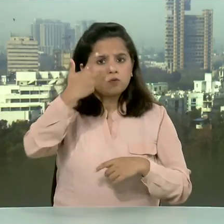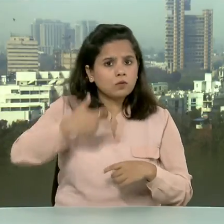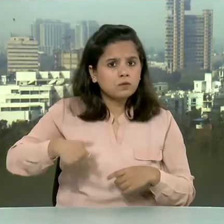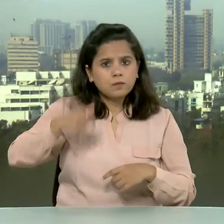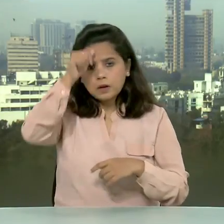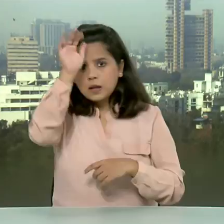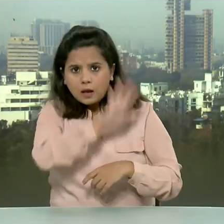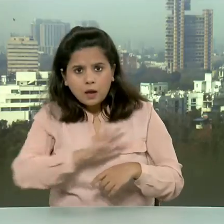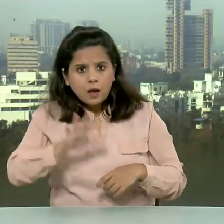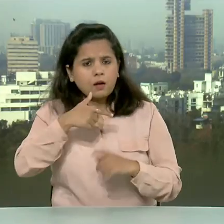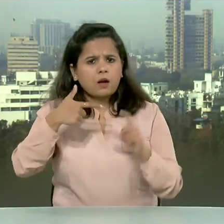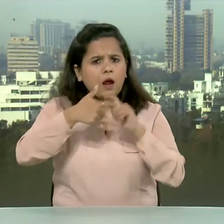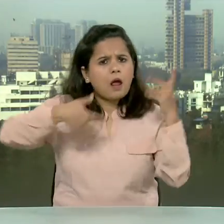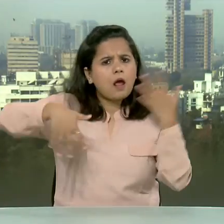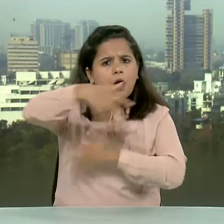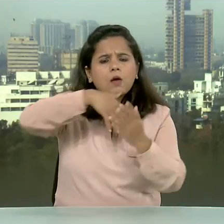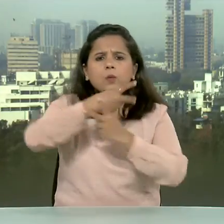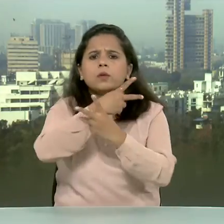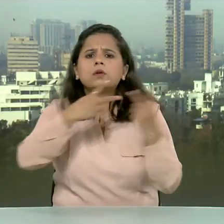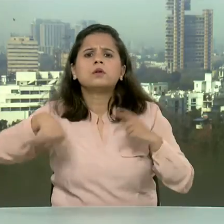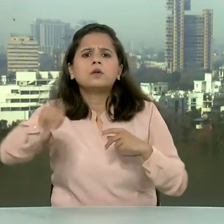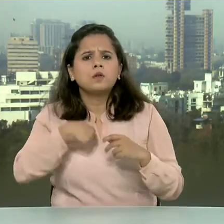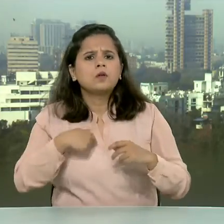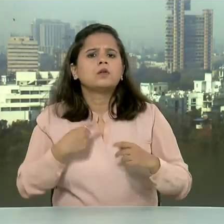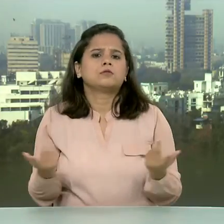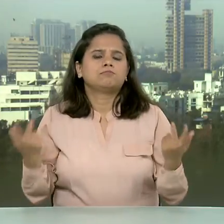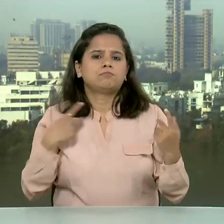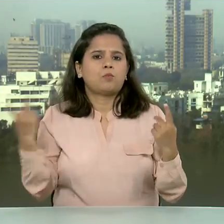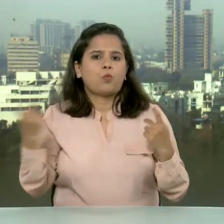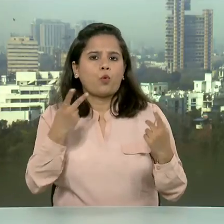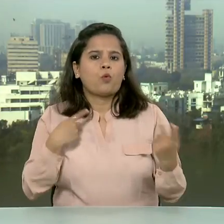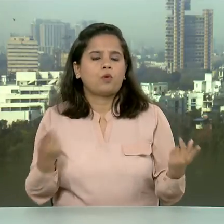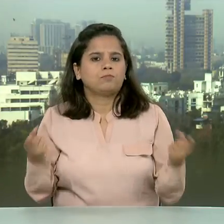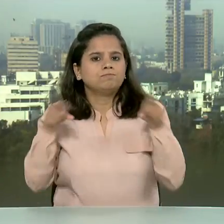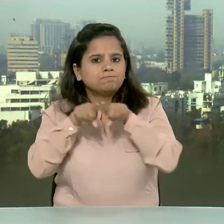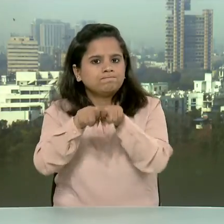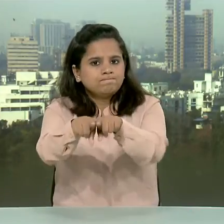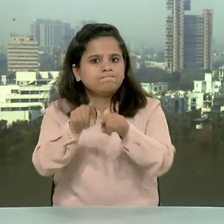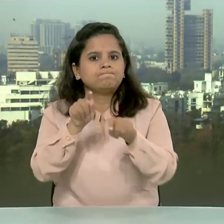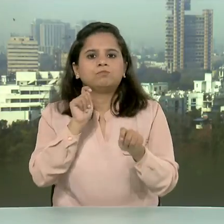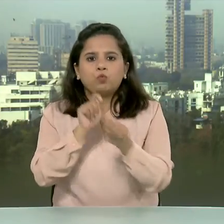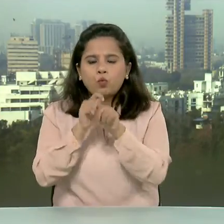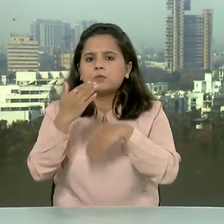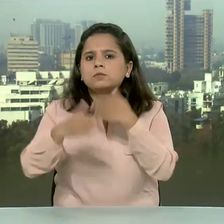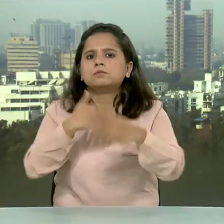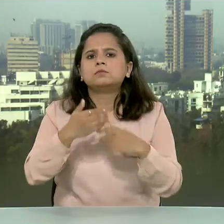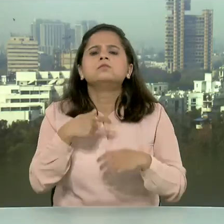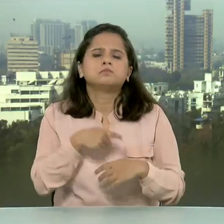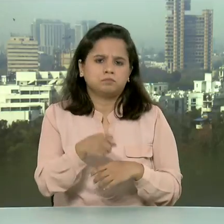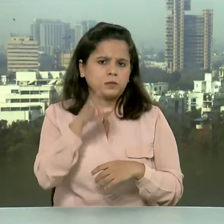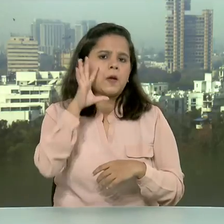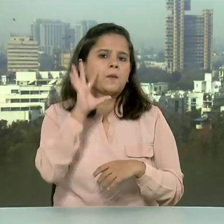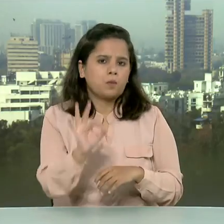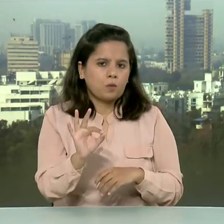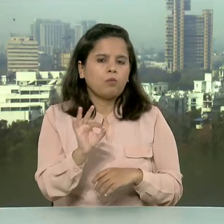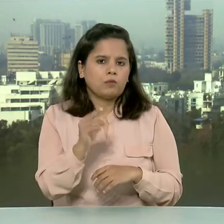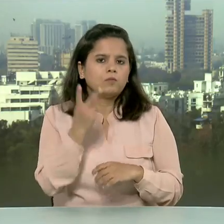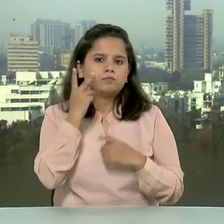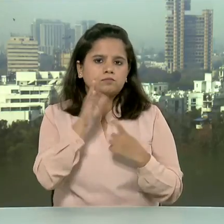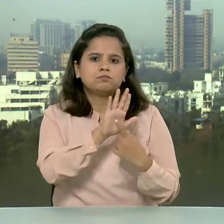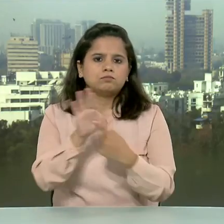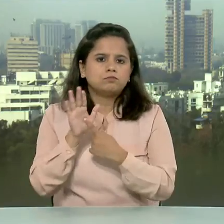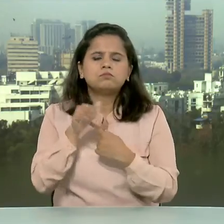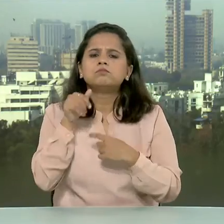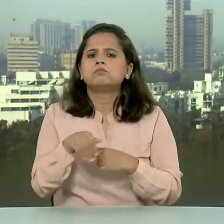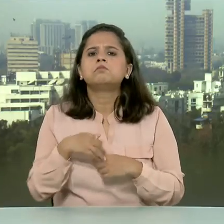मालस्टों अन आर बीलेटरल रेलेशिंस अन इंपोर्टन और